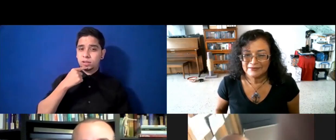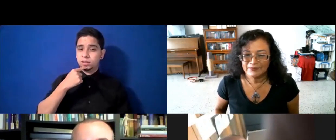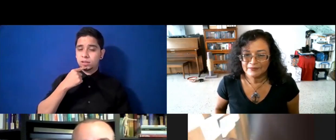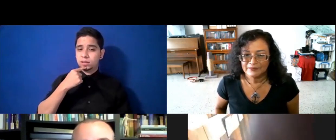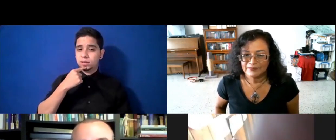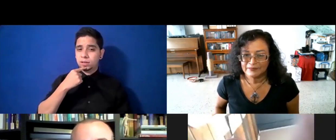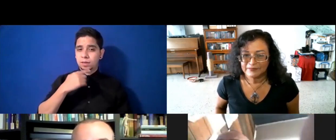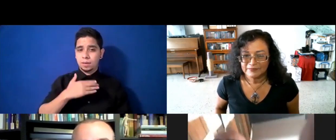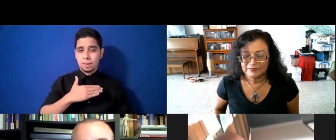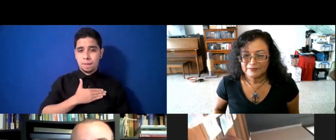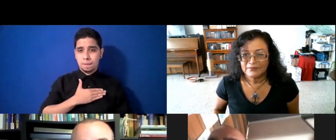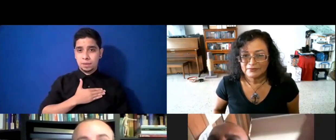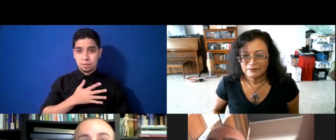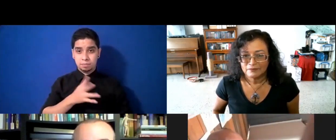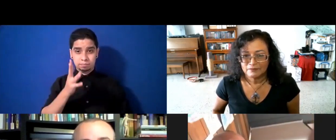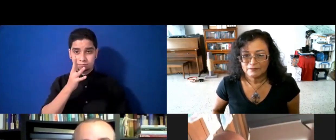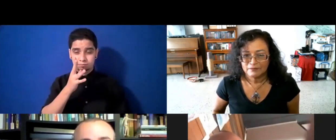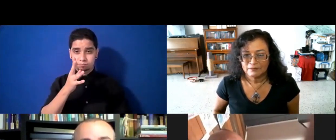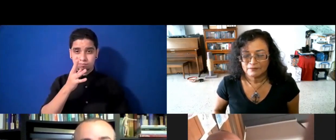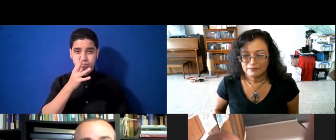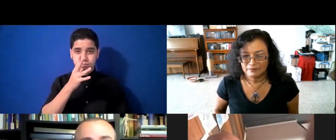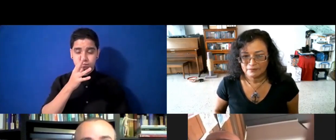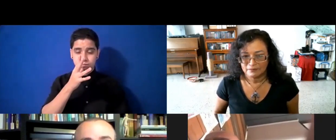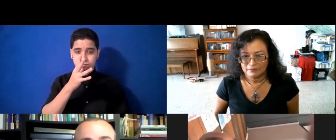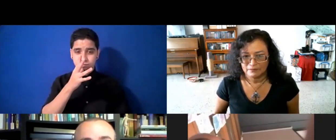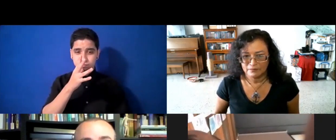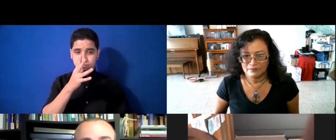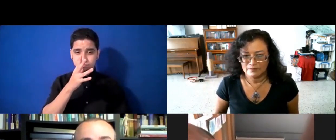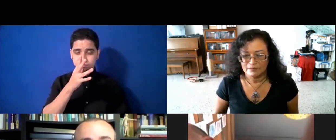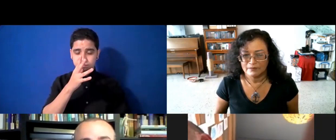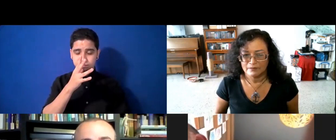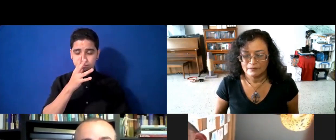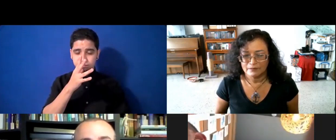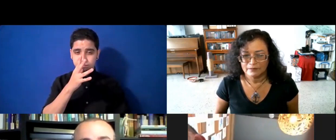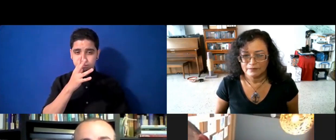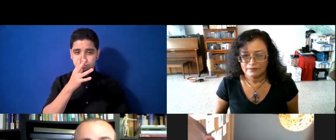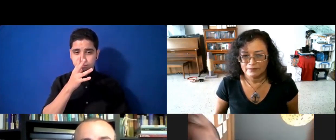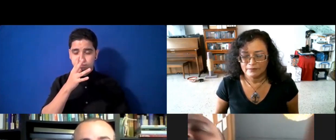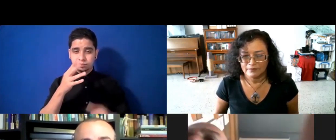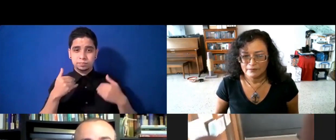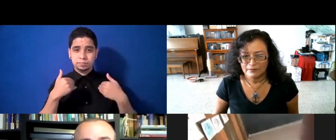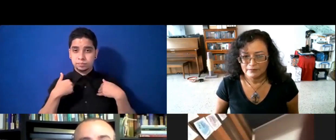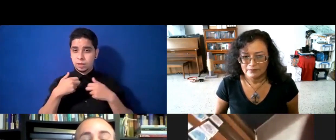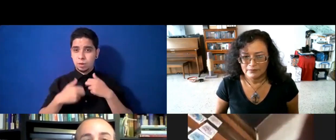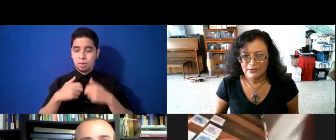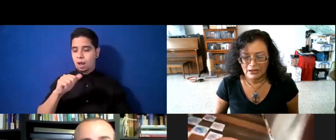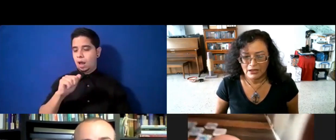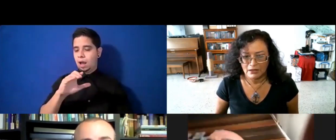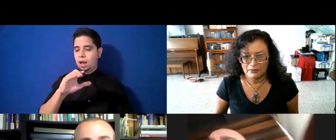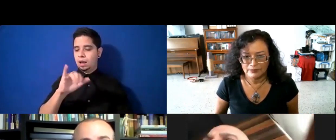mi mamá es una persona que tiene un problema de acidez bien fuerte y mi hija también,